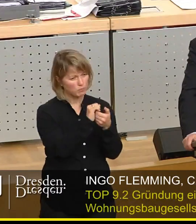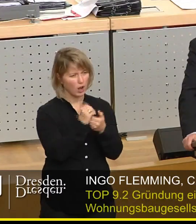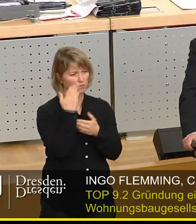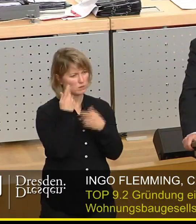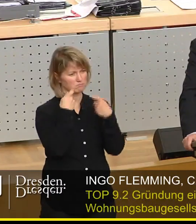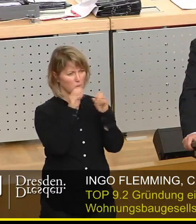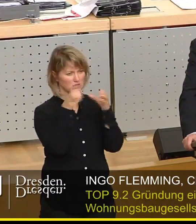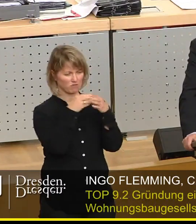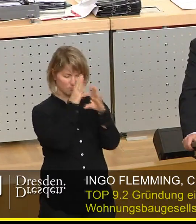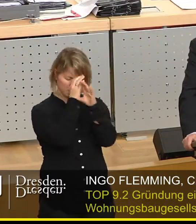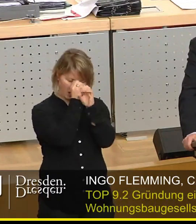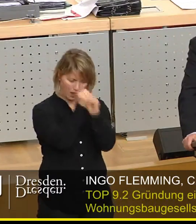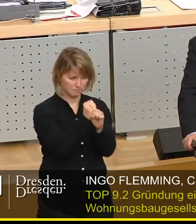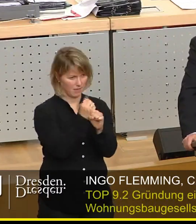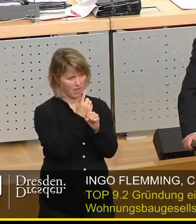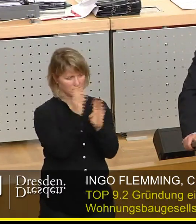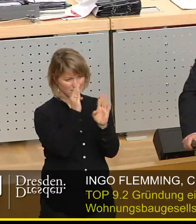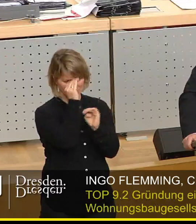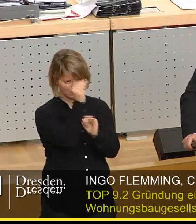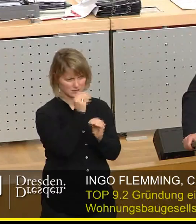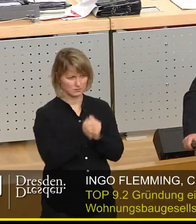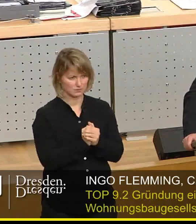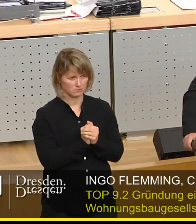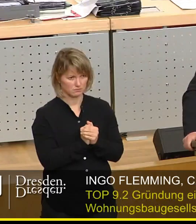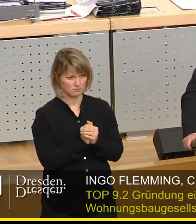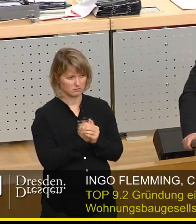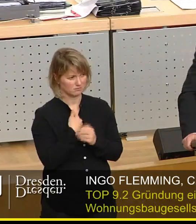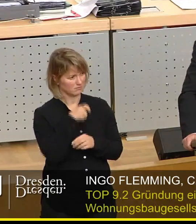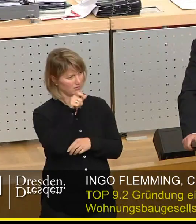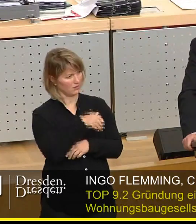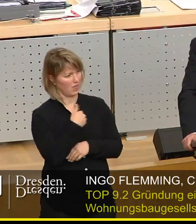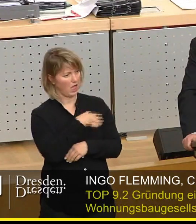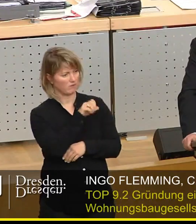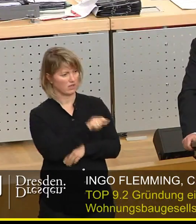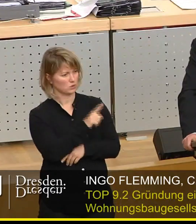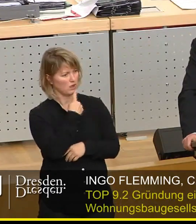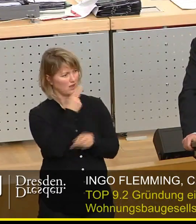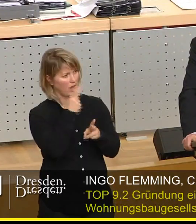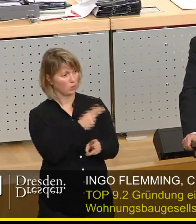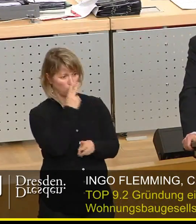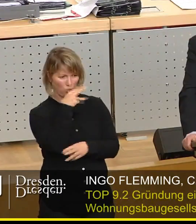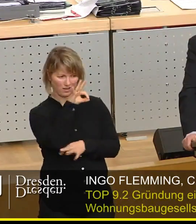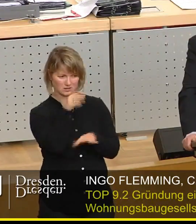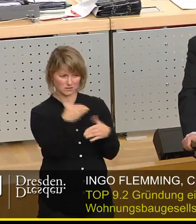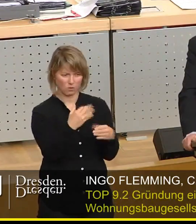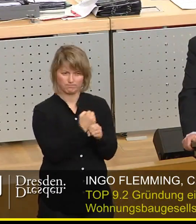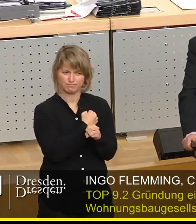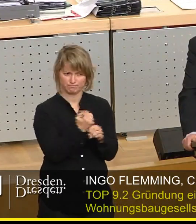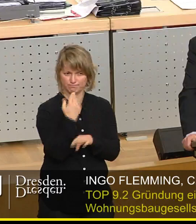Wohnungsbaugesellschaft und da haben Sie recht, Abinari, das kann es allein nicht sein, Sie haben es vorhin erwähnt,